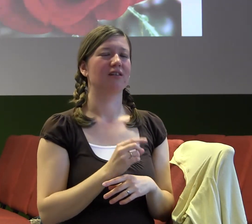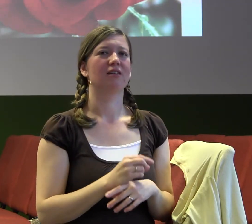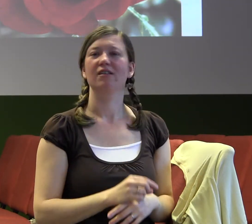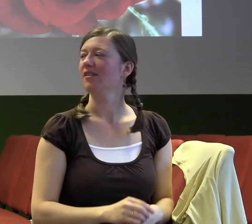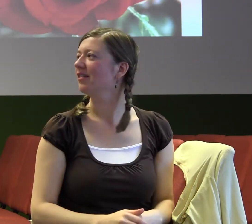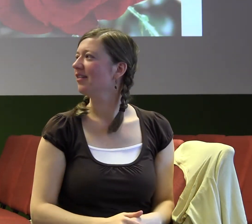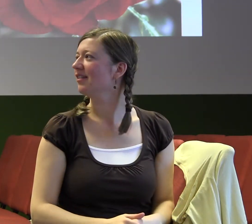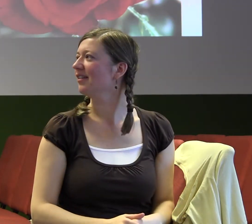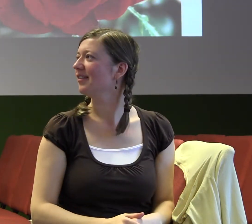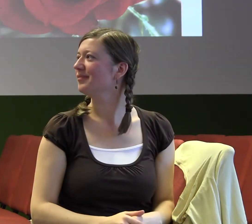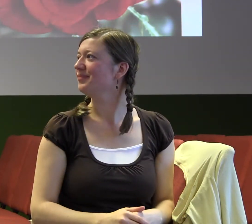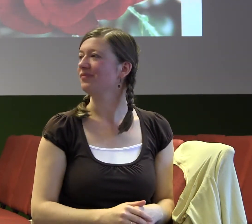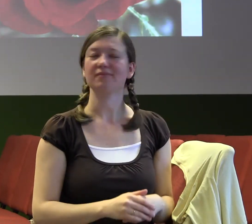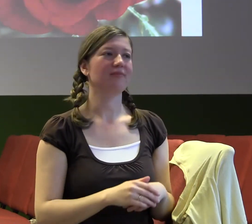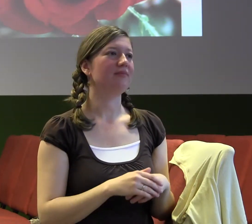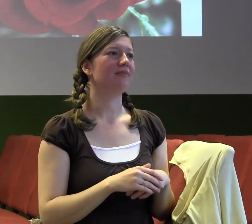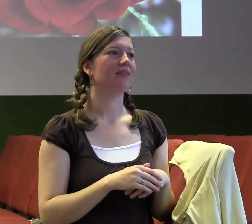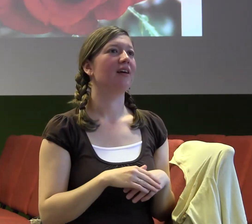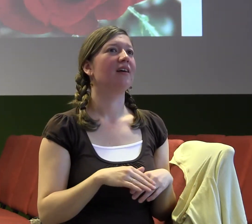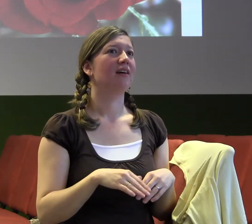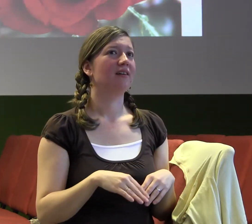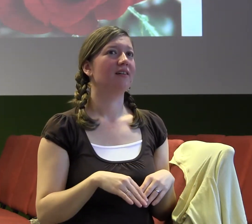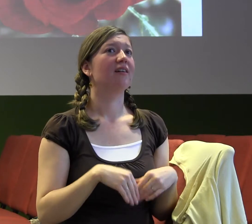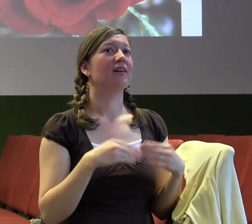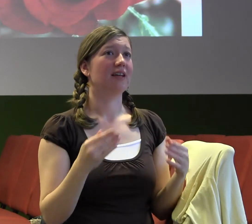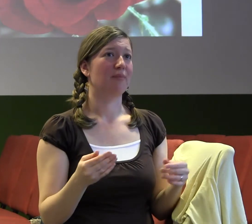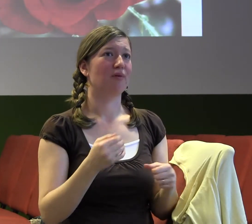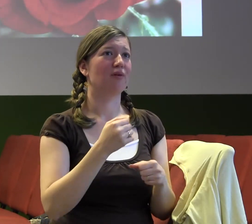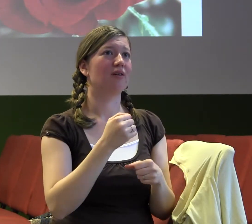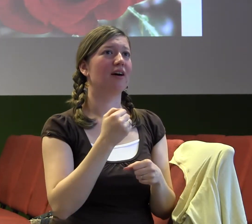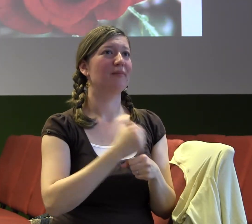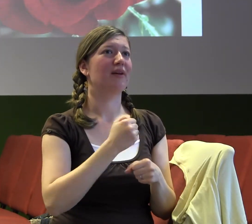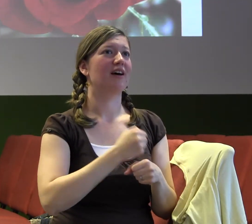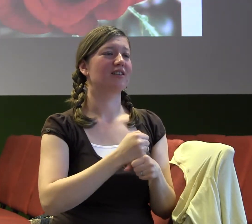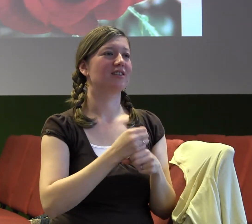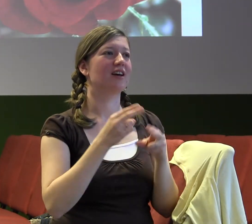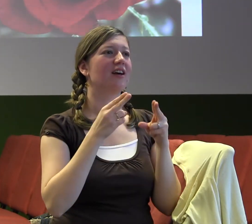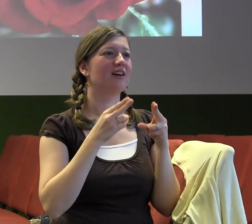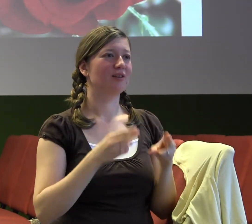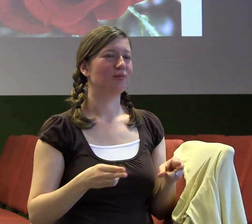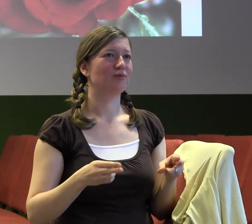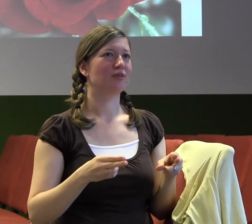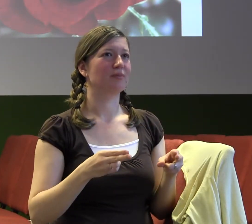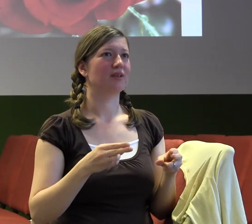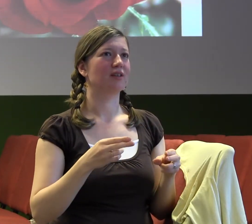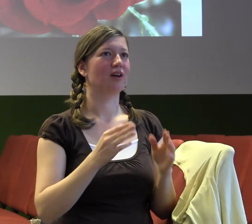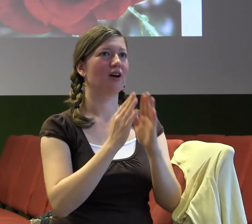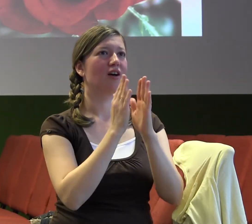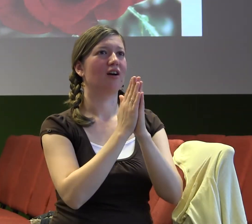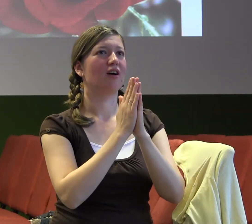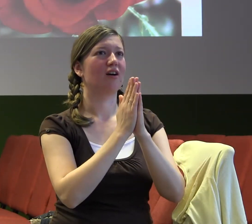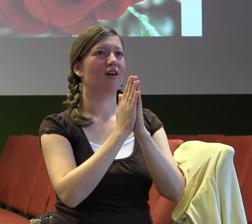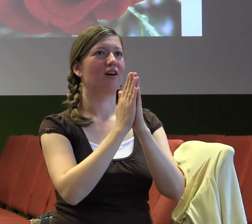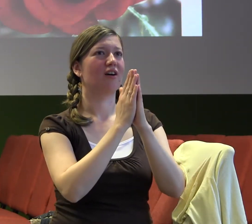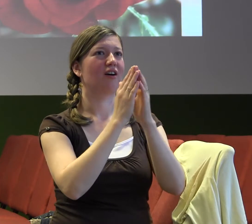místě v našem životě, že podle toho se točí všechno, co děláme. Točí se okolo toho, jak trávíme svůj volný čas, to, jak